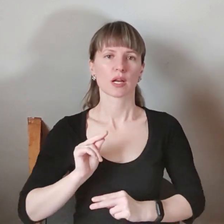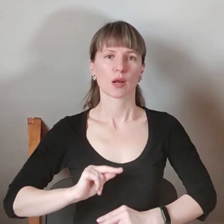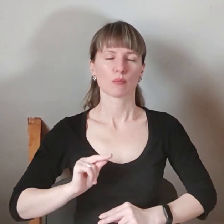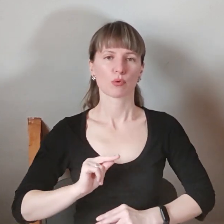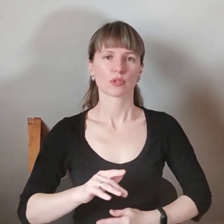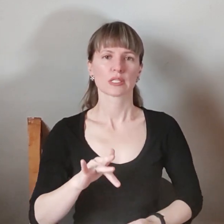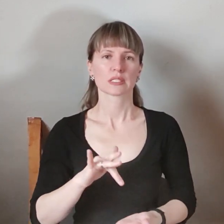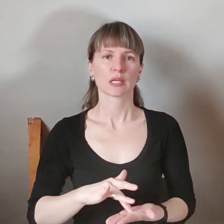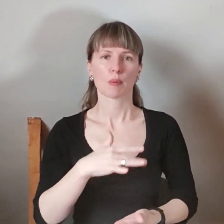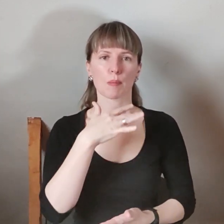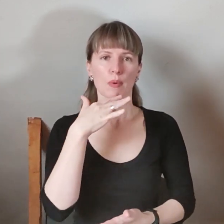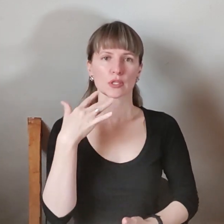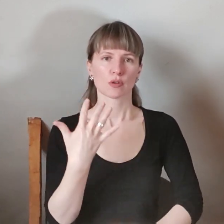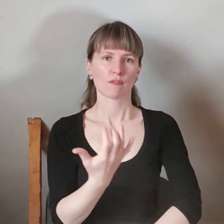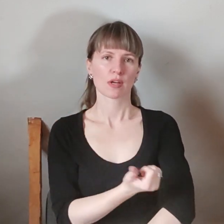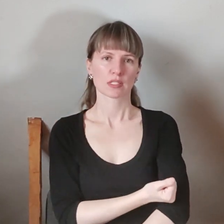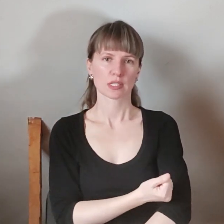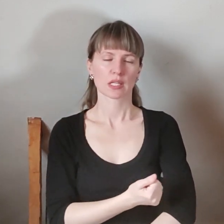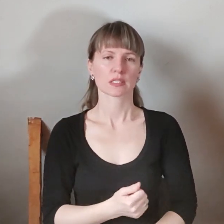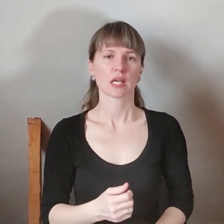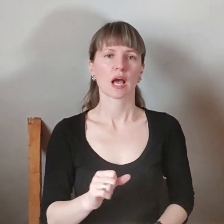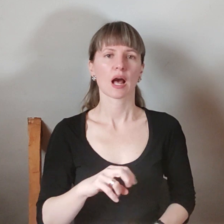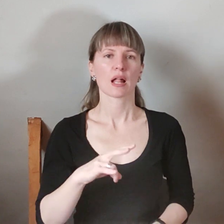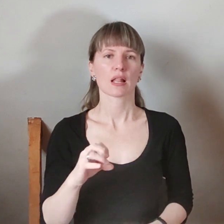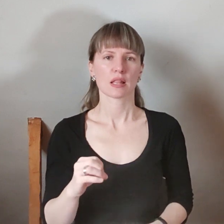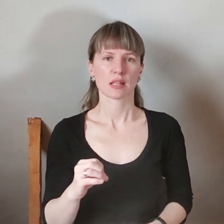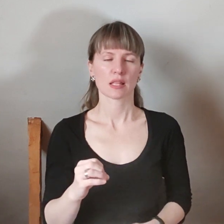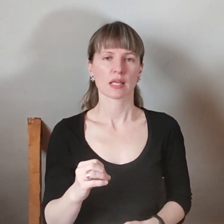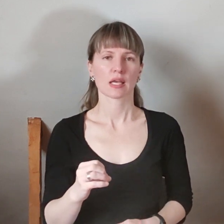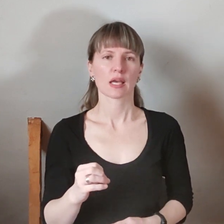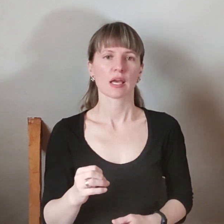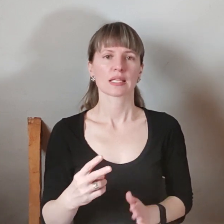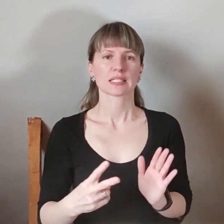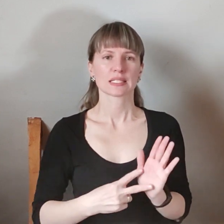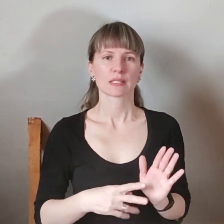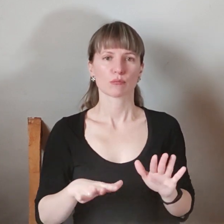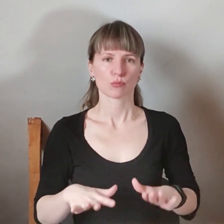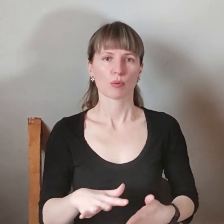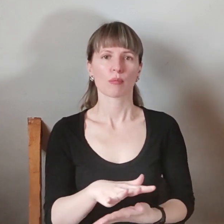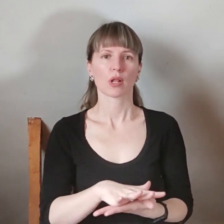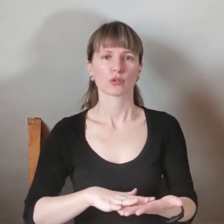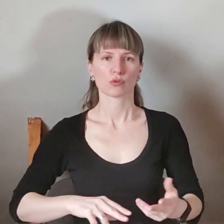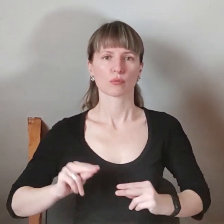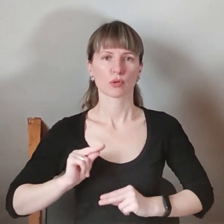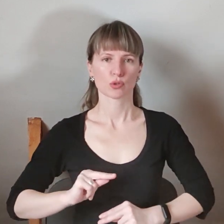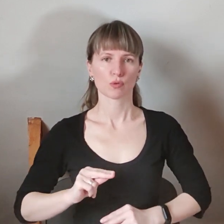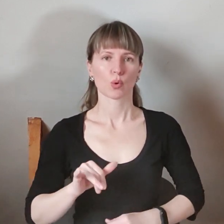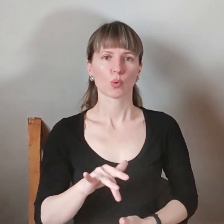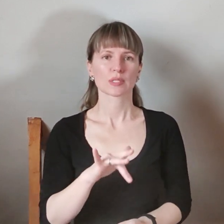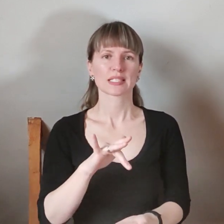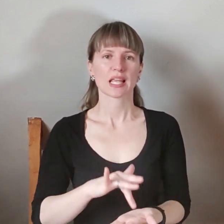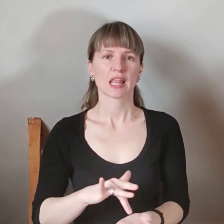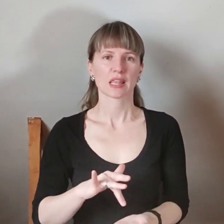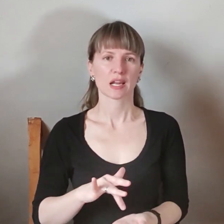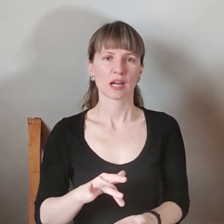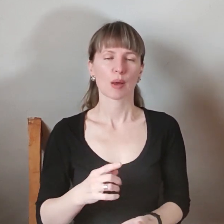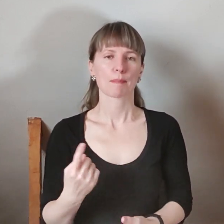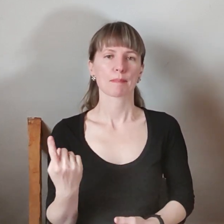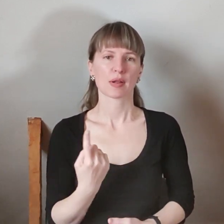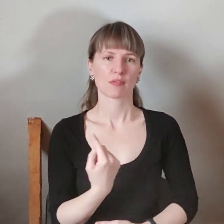центрів масової вакцинації. Але сім пунктів щеплення продовжують працювати у центрах первинної медико